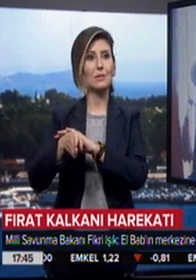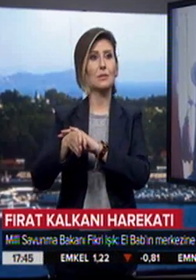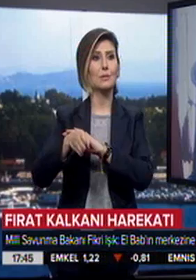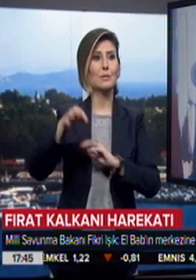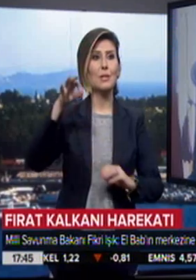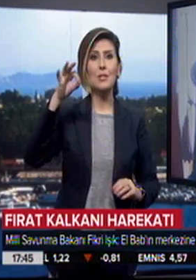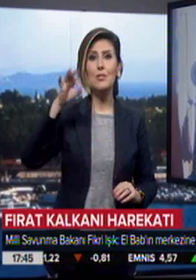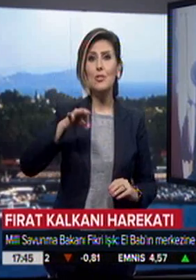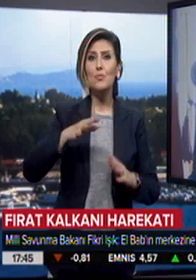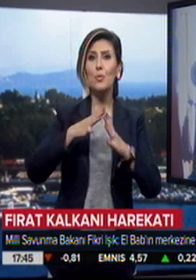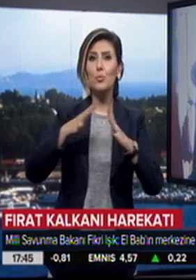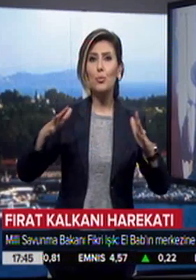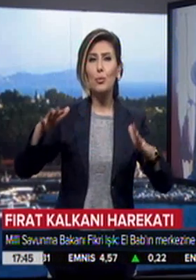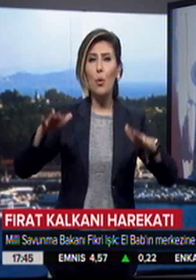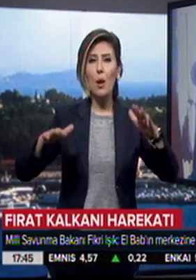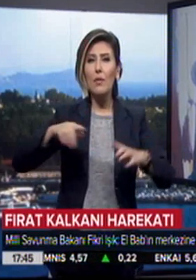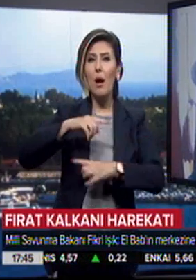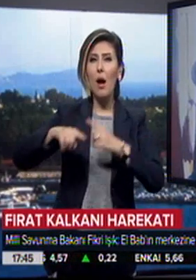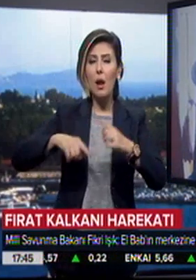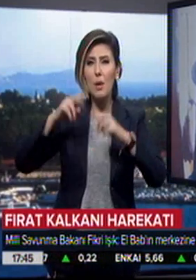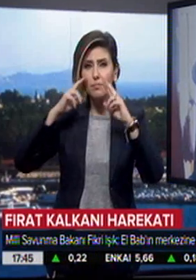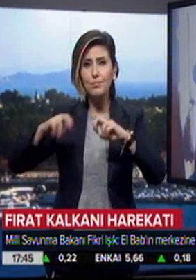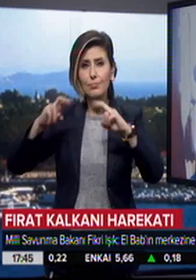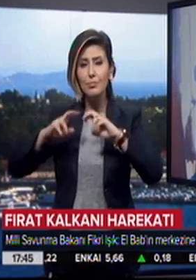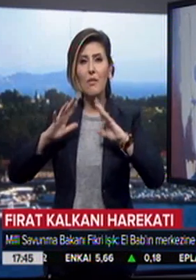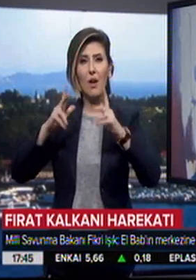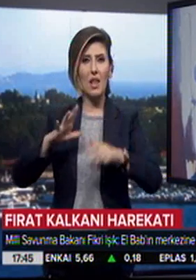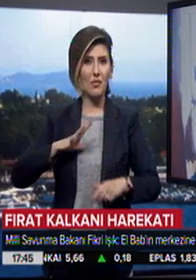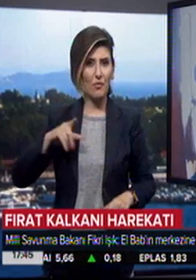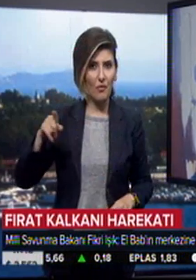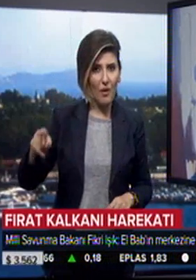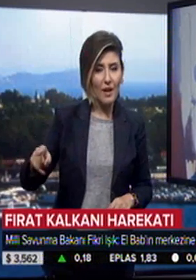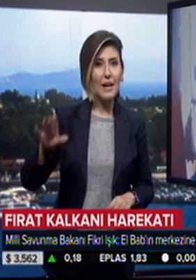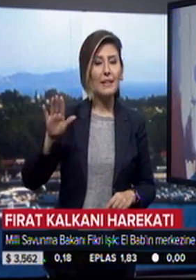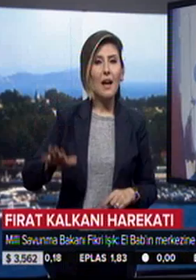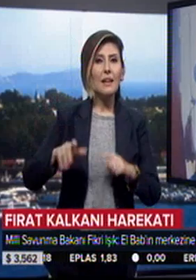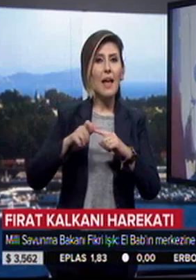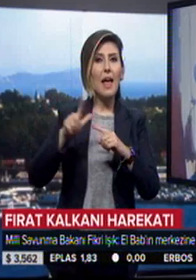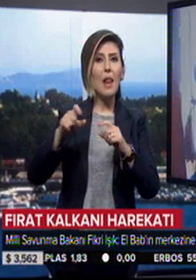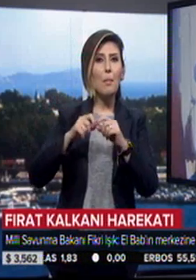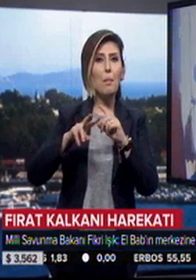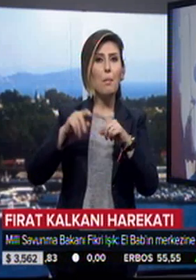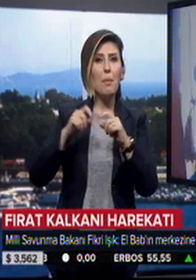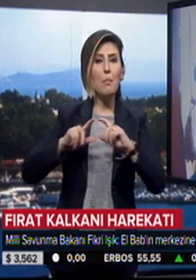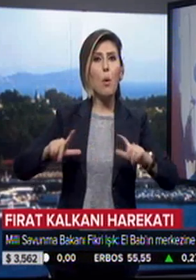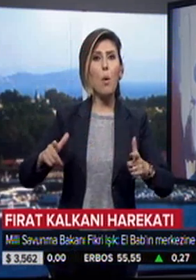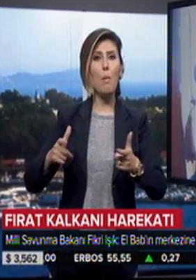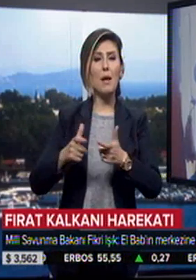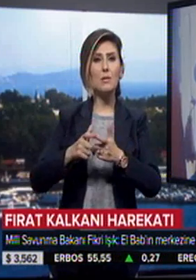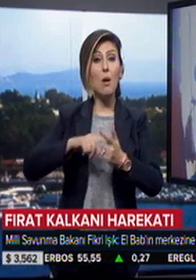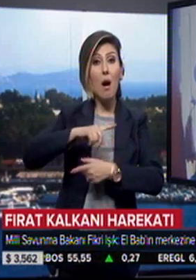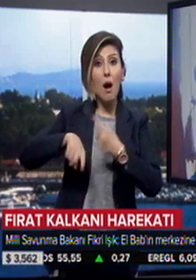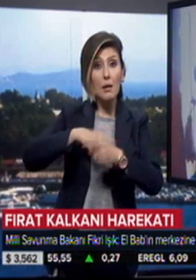Şu anda büyük oranda arama tarama faaliyetleri yürütülüyor. Yani artık Elbap operasyonunun arama tarama